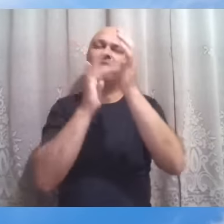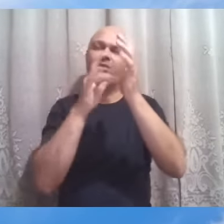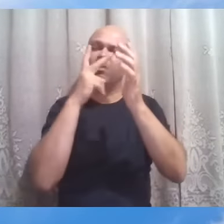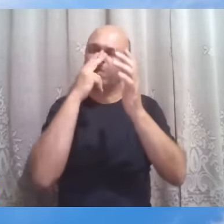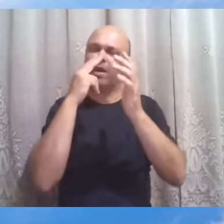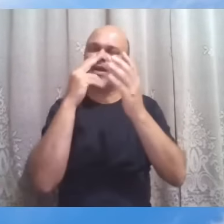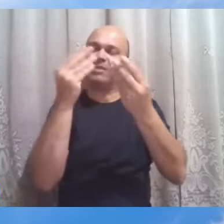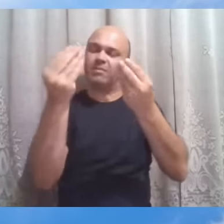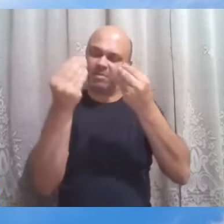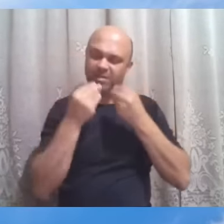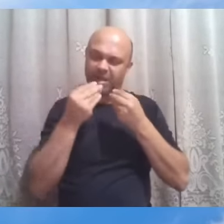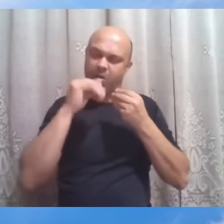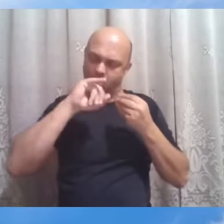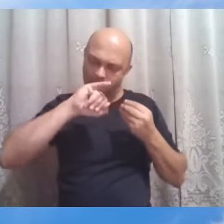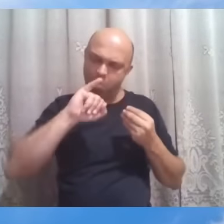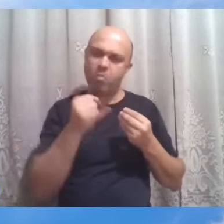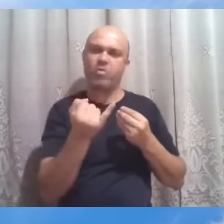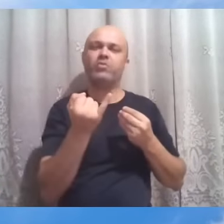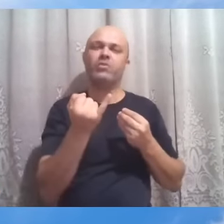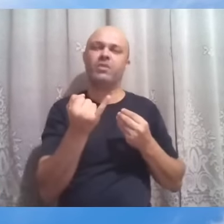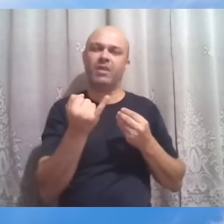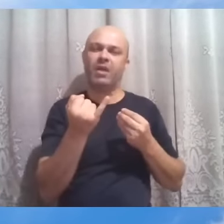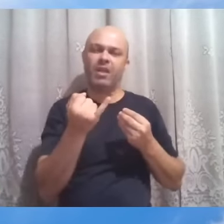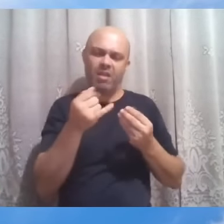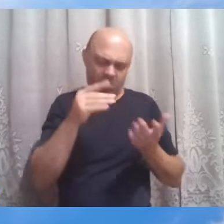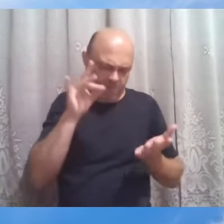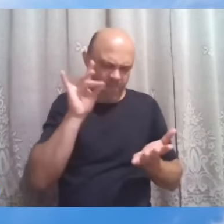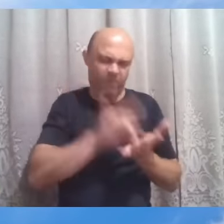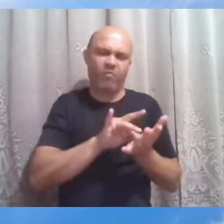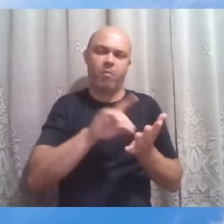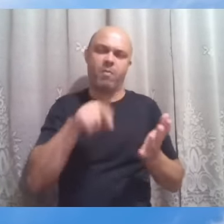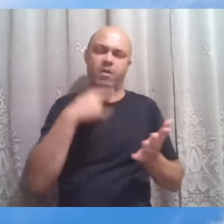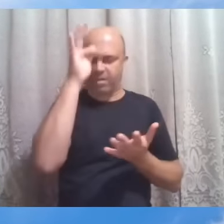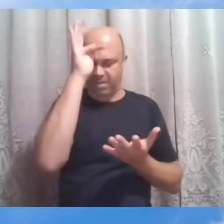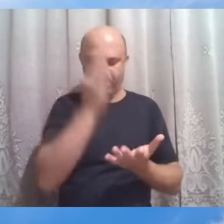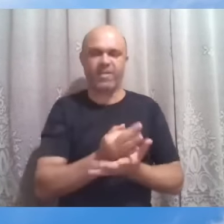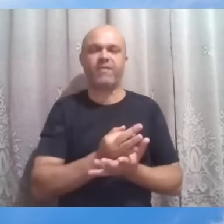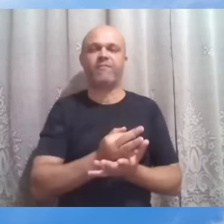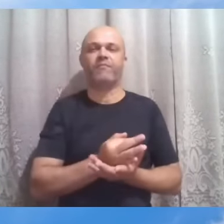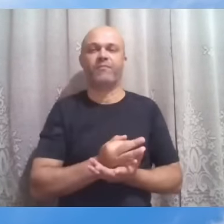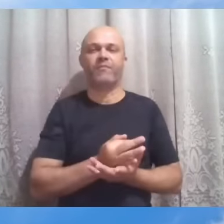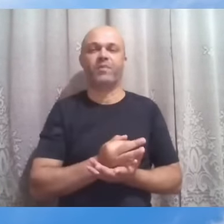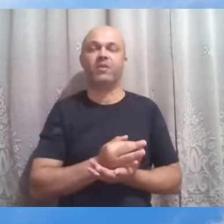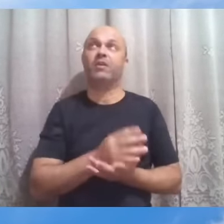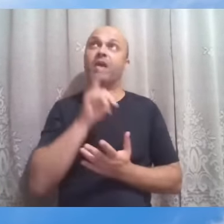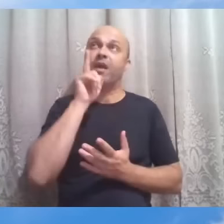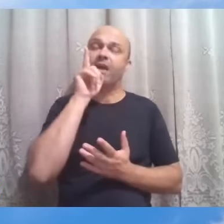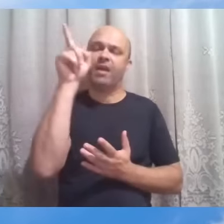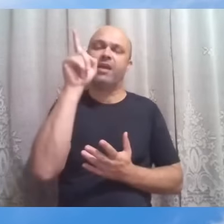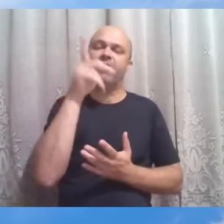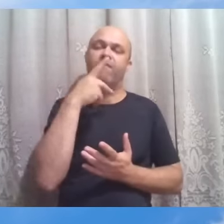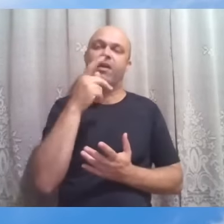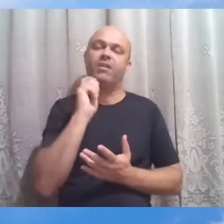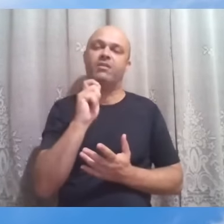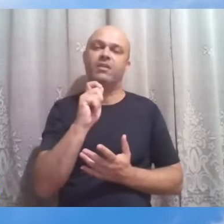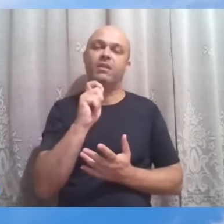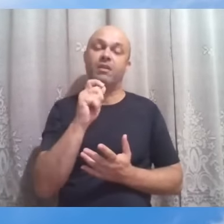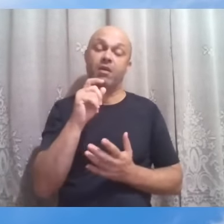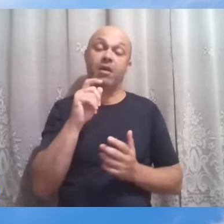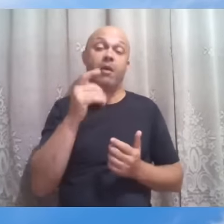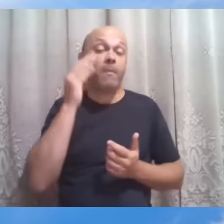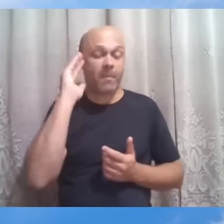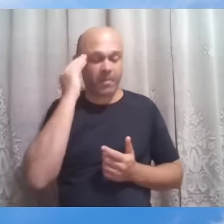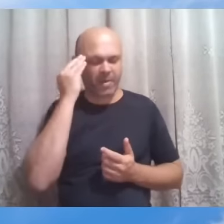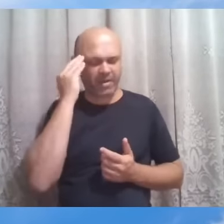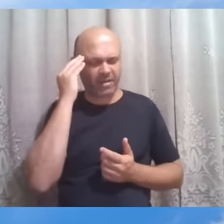dando-nos a oportunidade de afirmar a nossa fé. Ele diz, para compreender certas